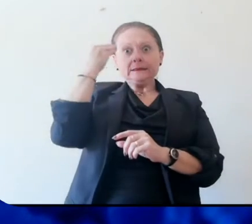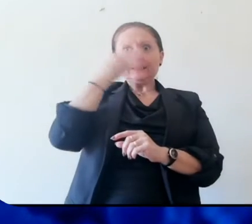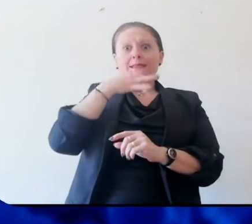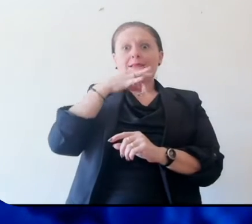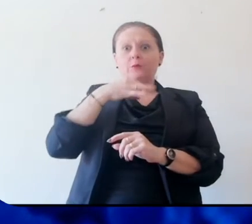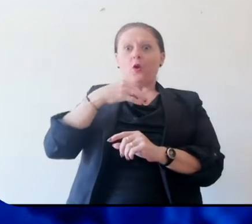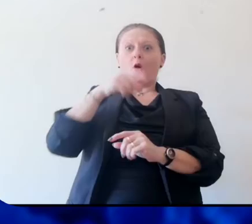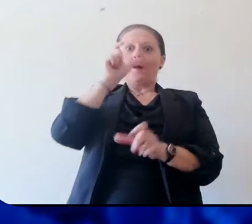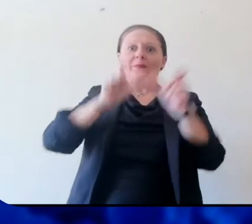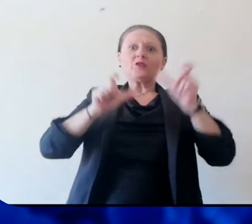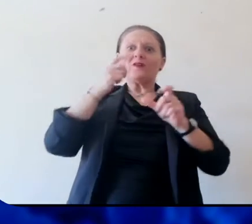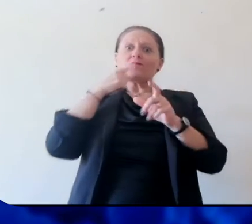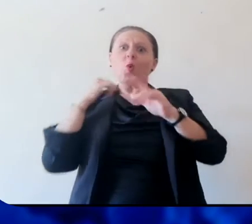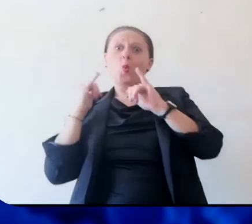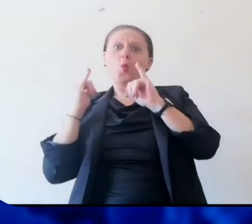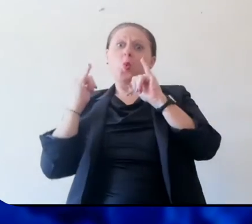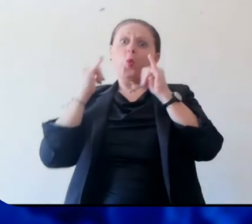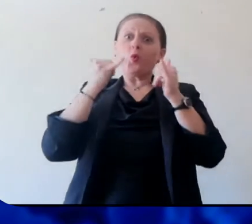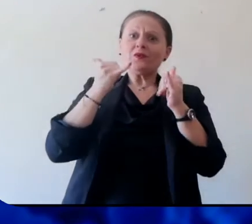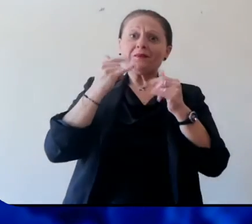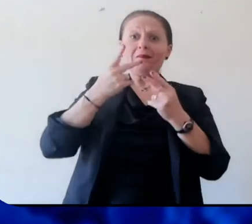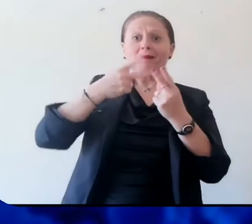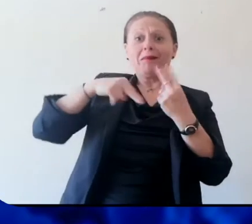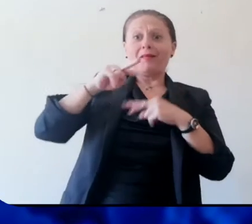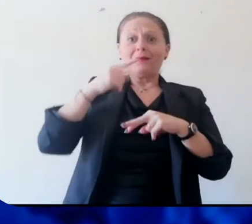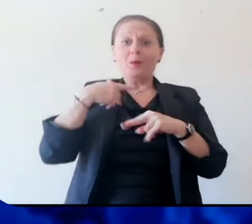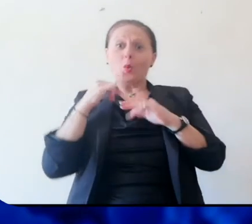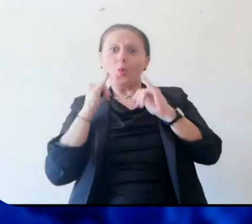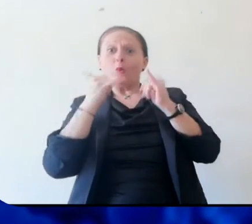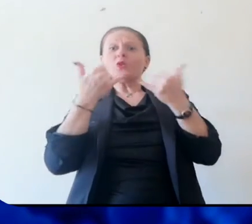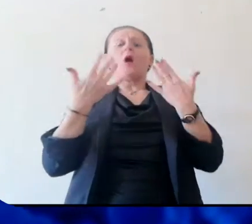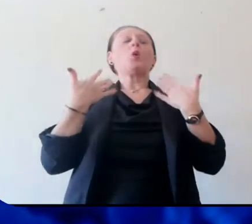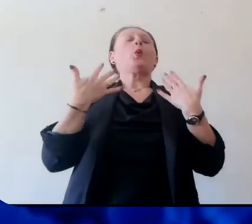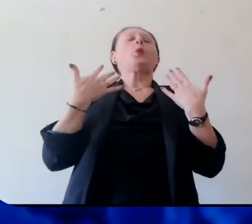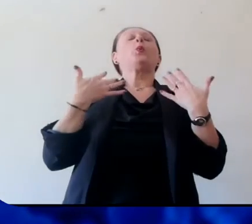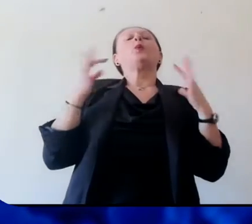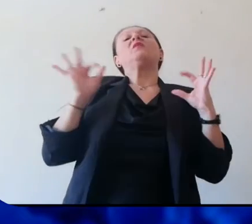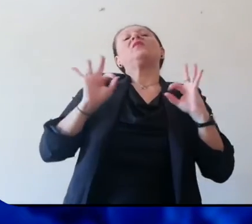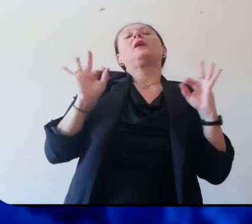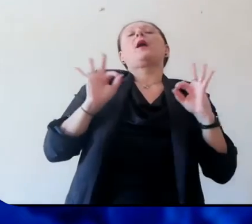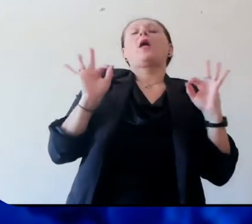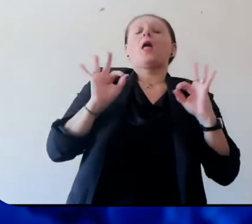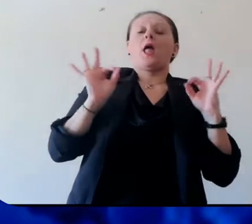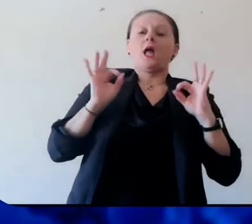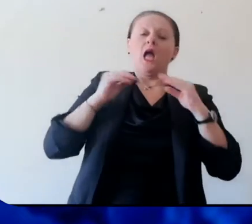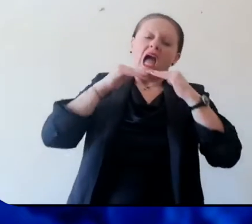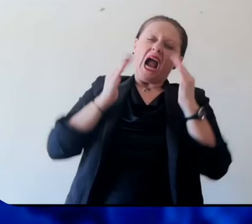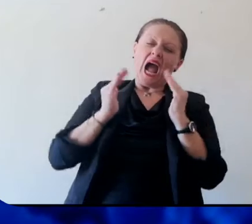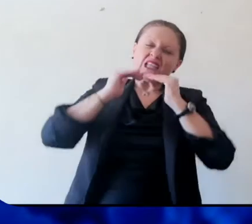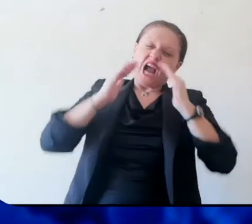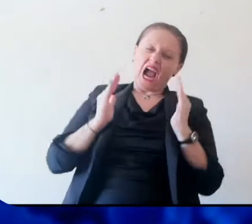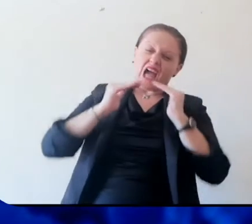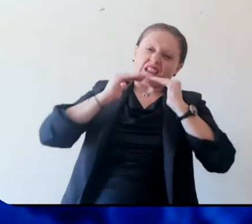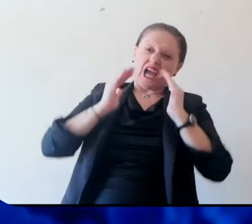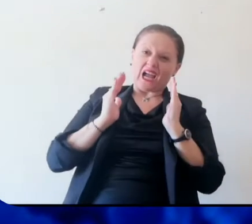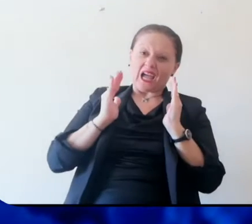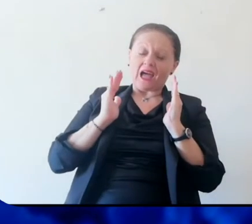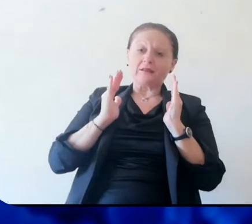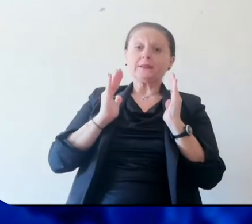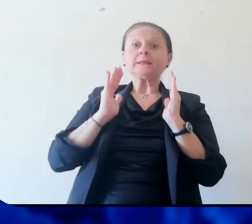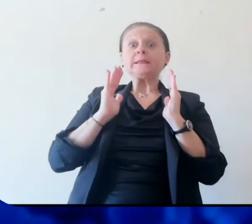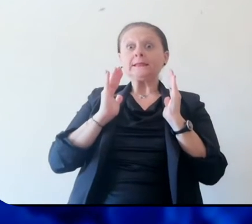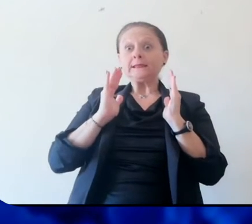a uscire di casa, a trovare un pretesto appunto per andare in giro, per prendere un po' d'aria fresca dopo magari giorni di clausura.